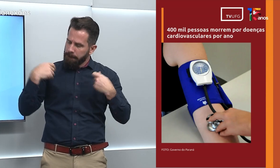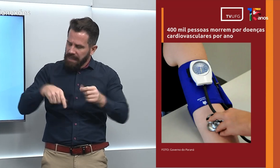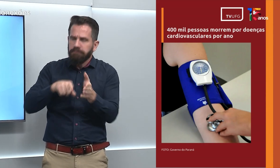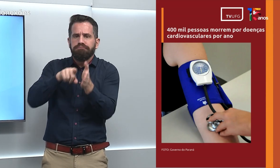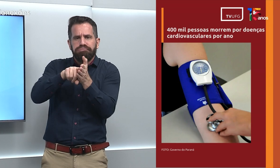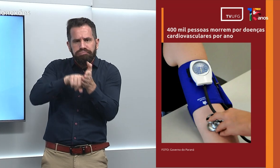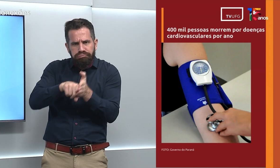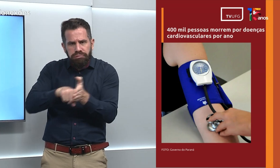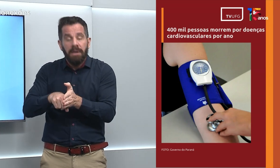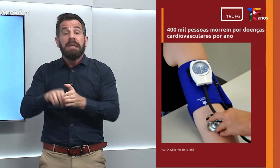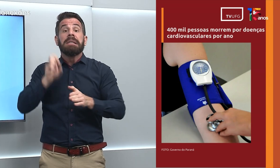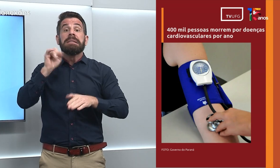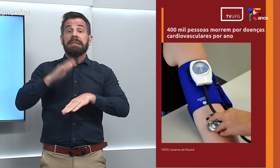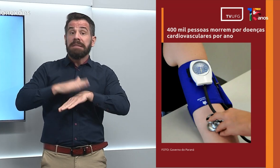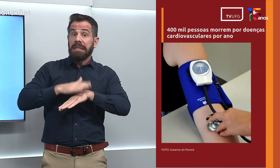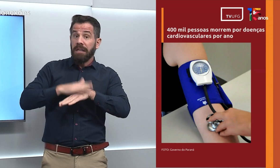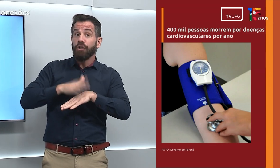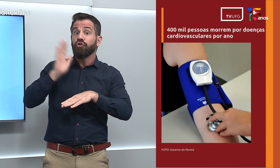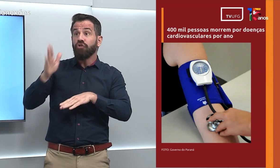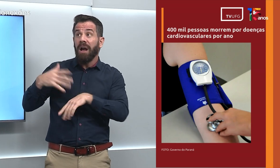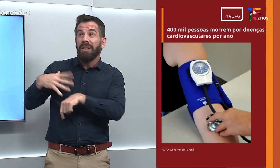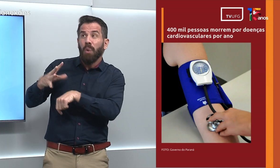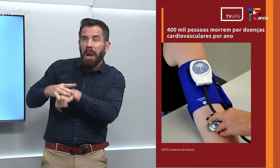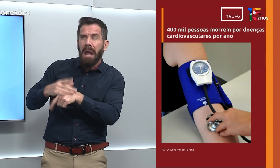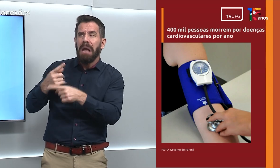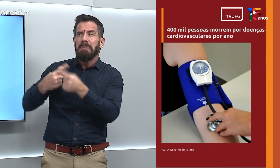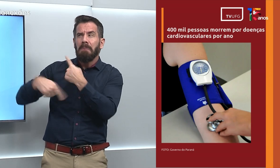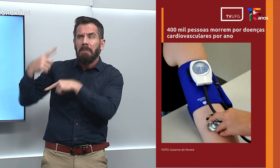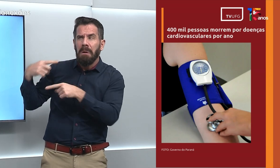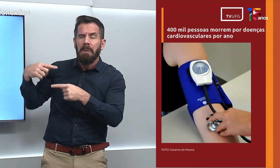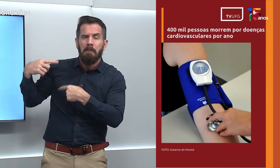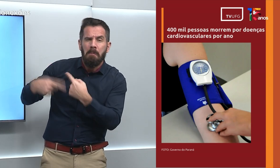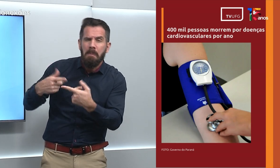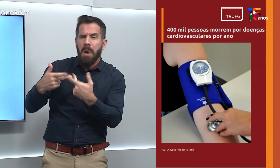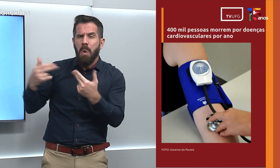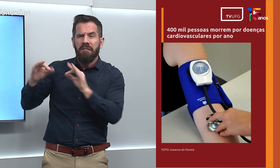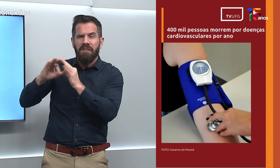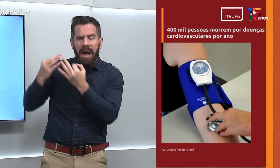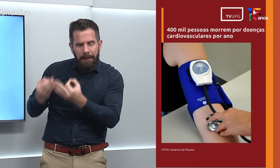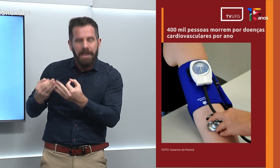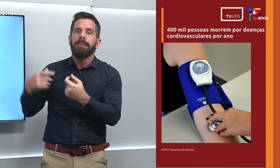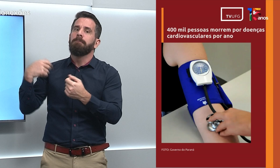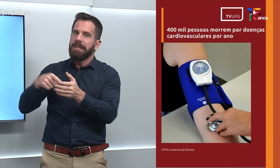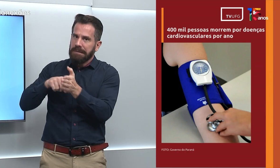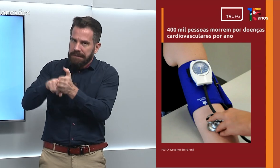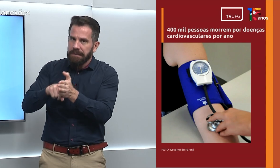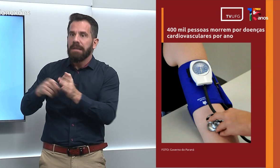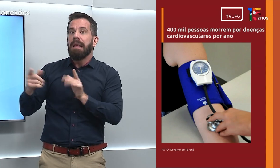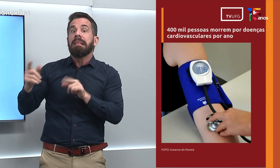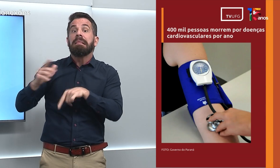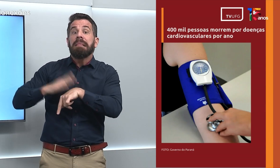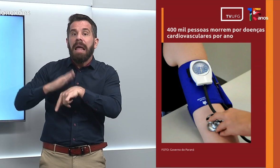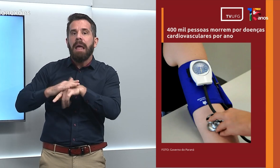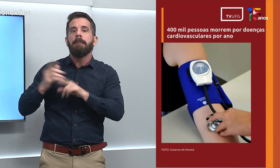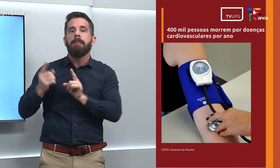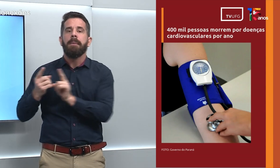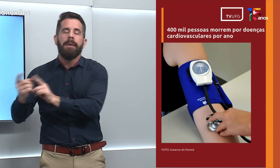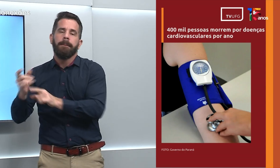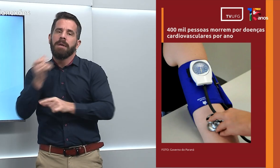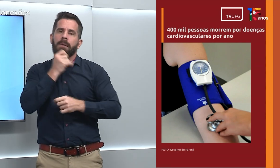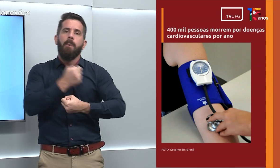intervalo menor para quem já apresenta sintomas ou tem um histórico familiar. O sedentarismo, o excesso de peso, má